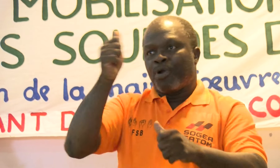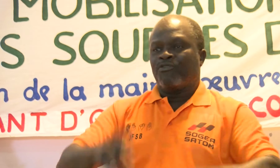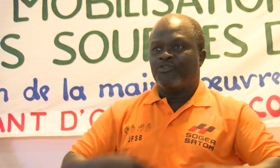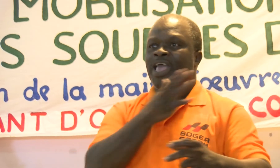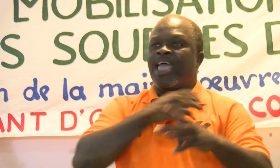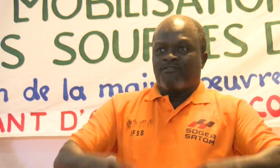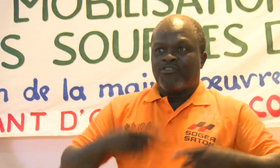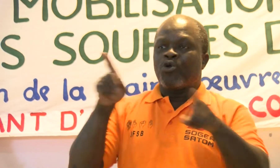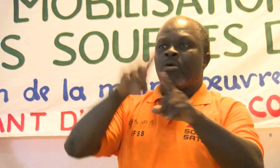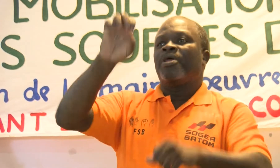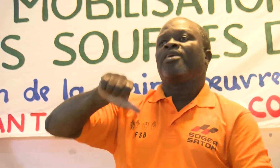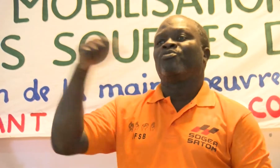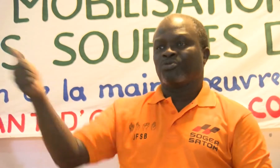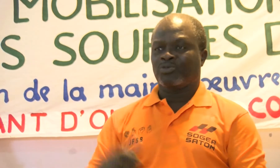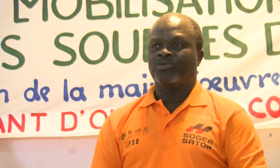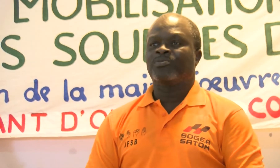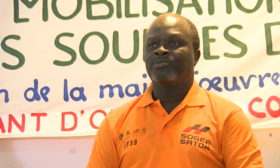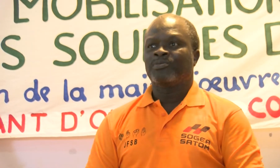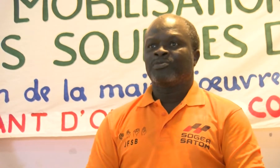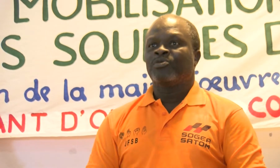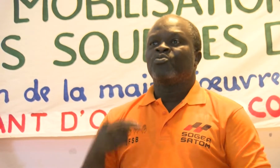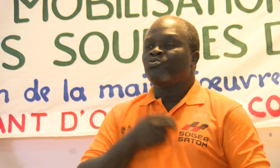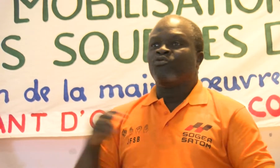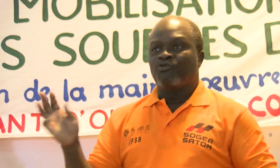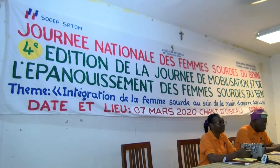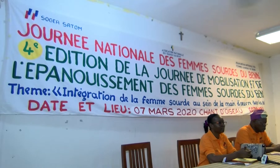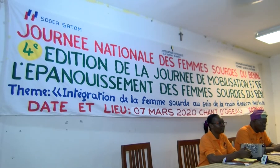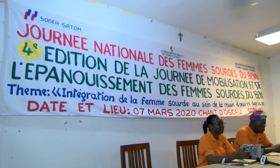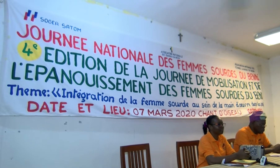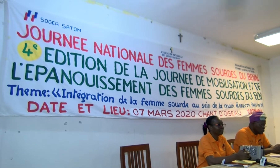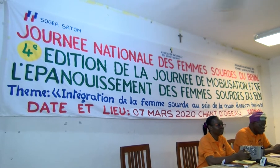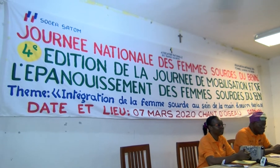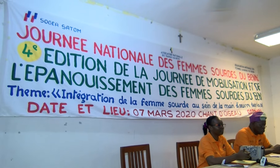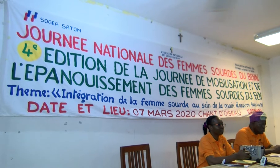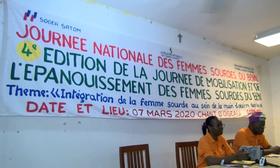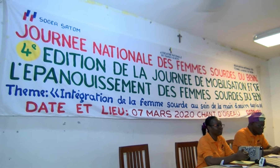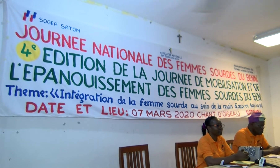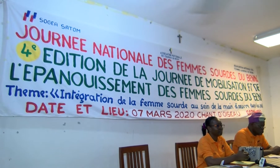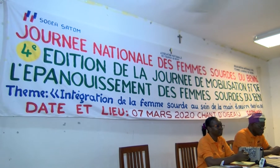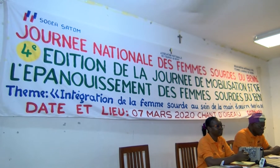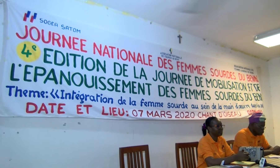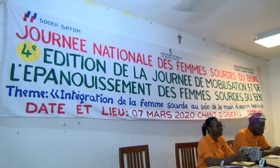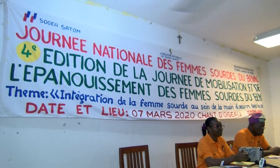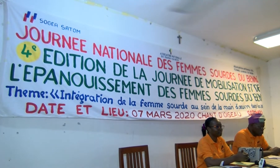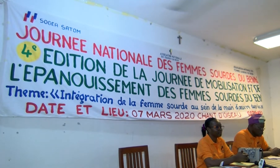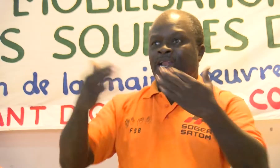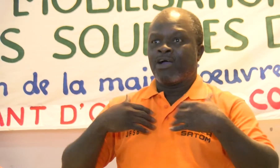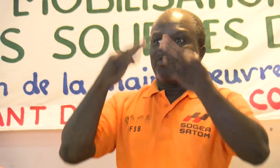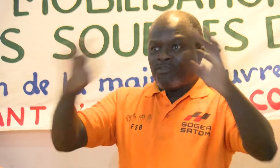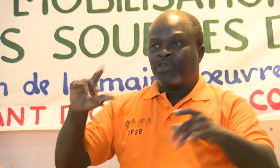quelques emplois et vivre comme les autres. L'Association des femmes sourdes travaille sous la tutelle de